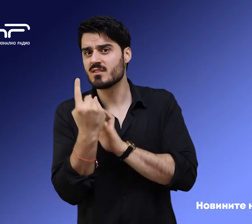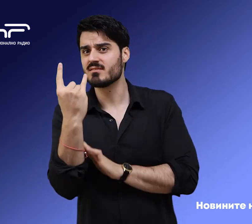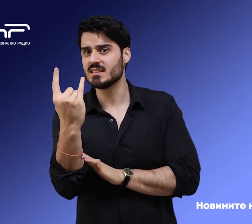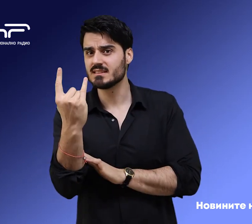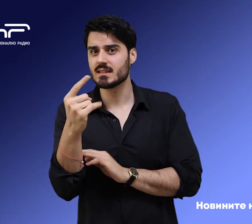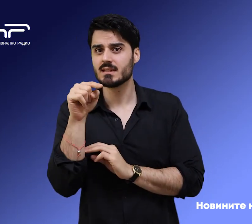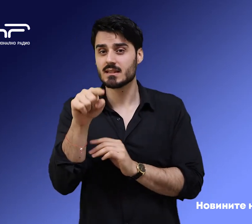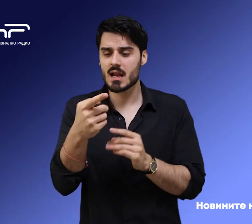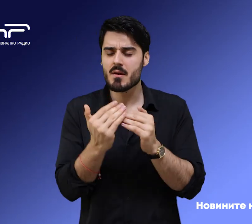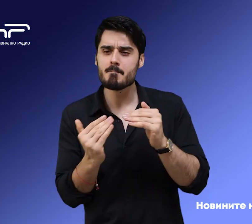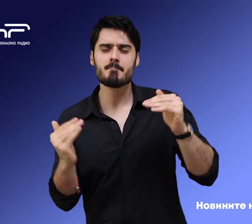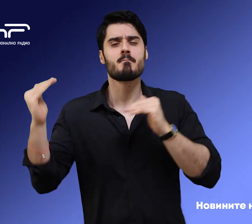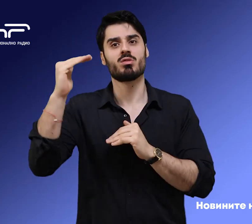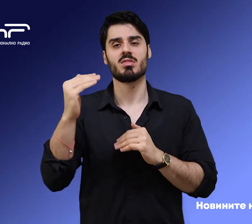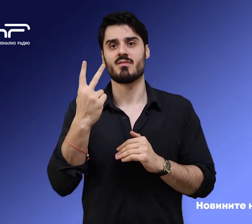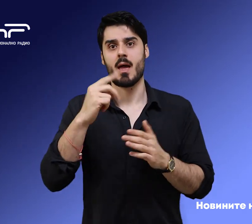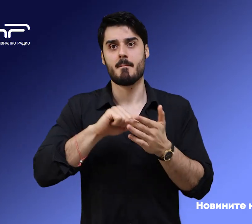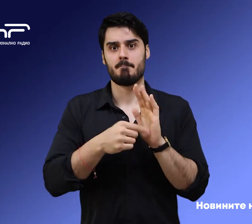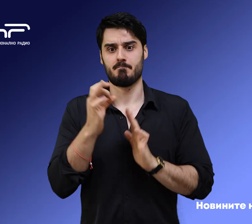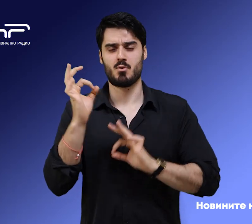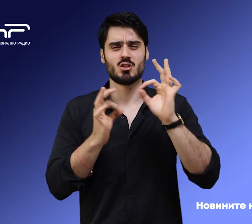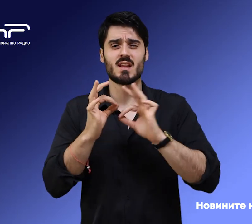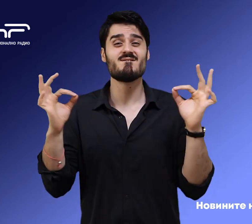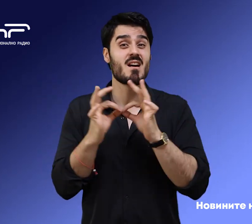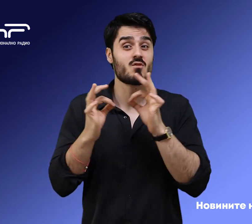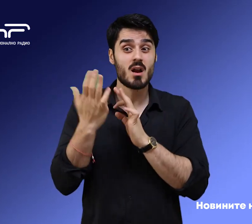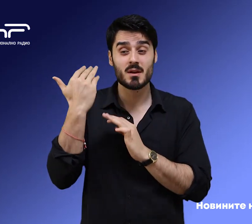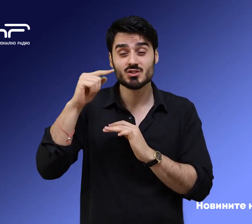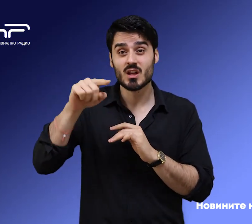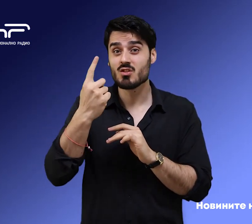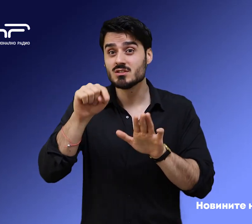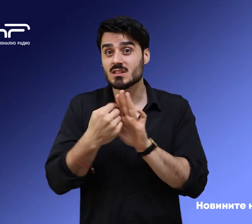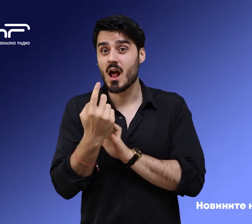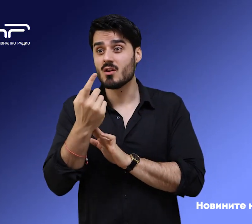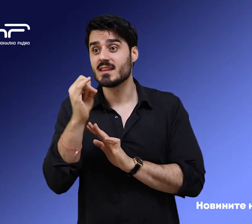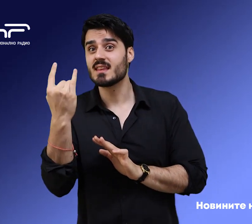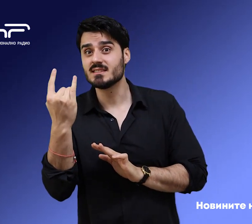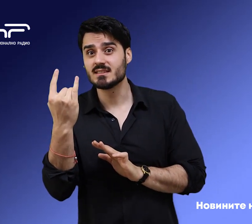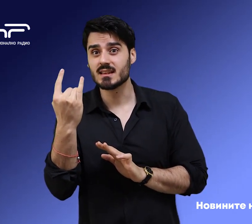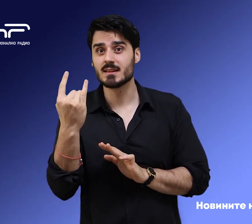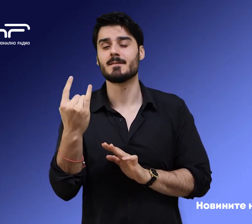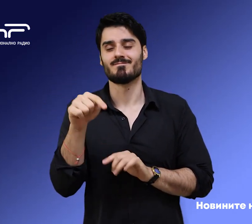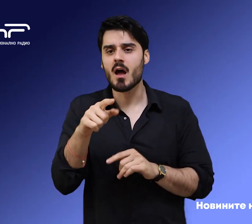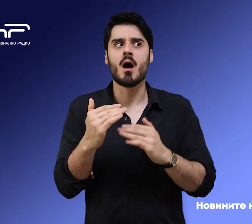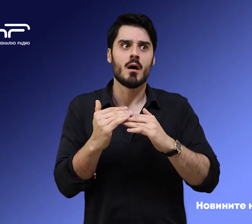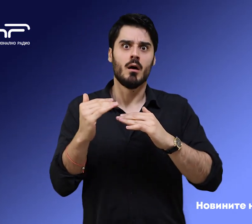показателят прехвърля 2%, като през февруари беше на ниво 1,82 на 100. Това е поредно повишение, което